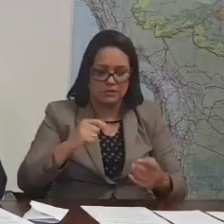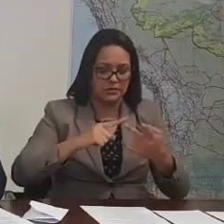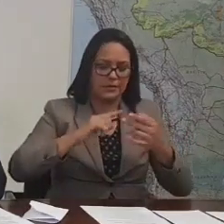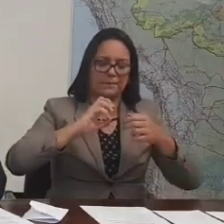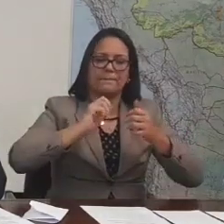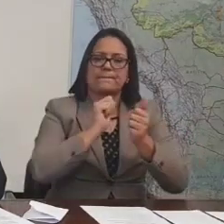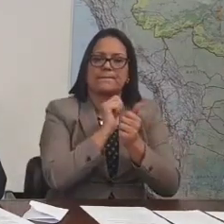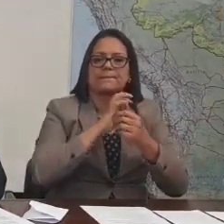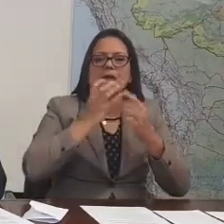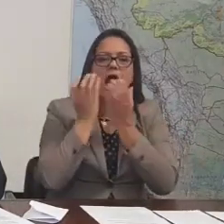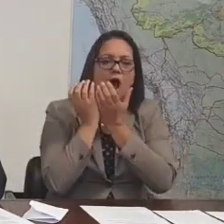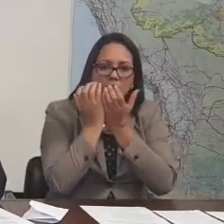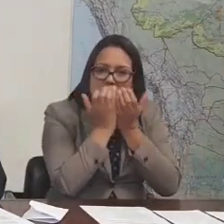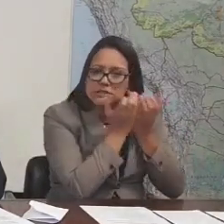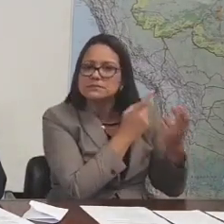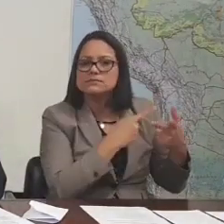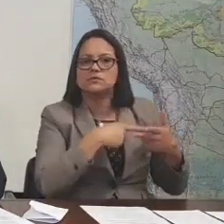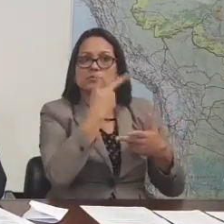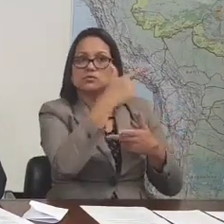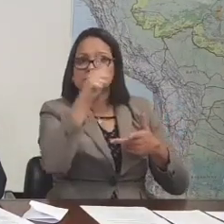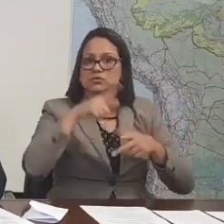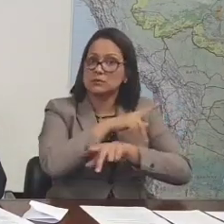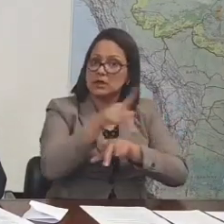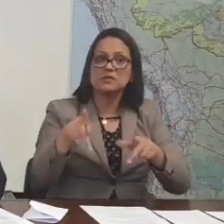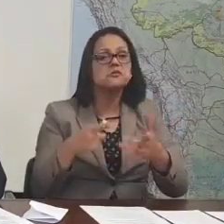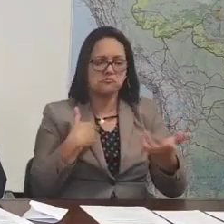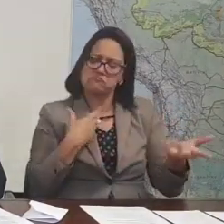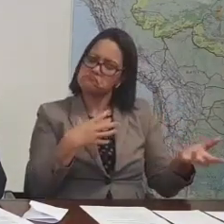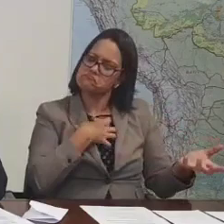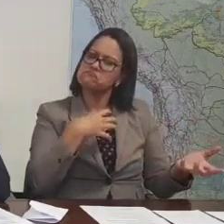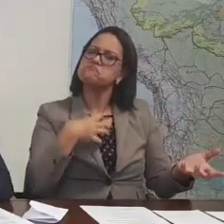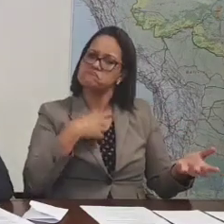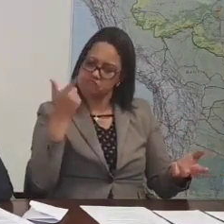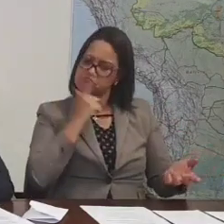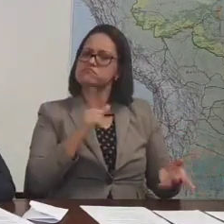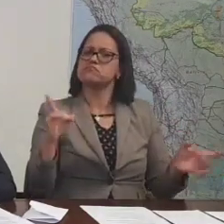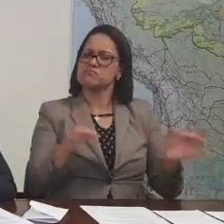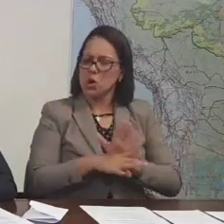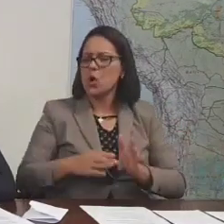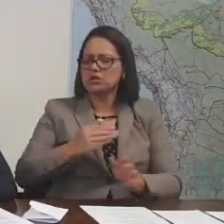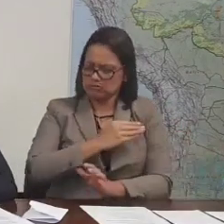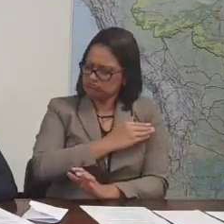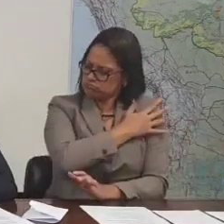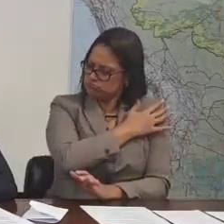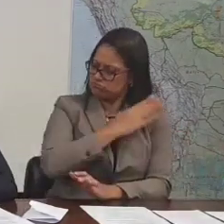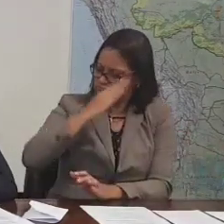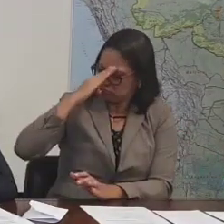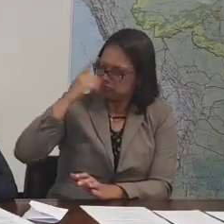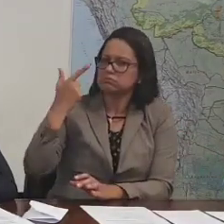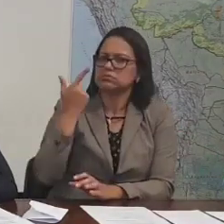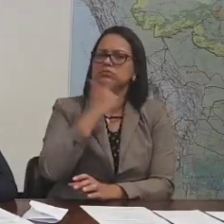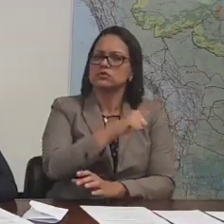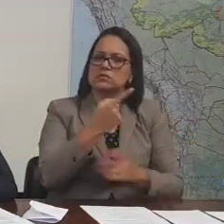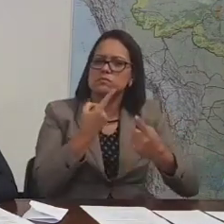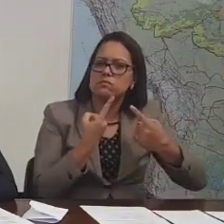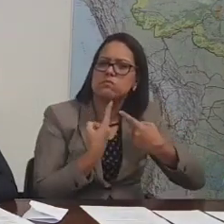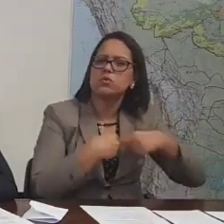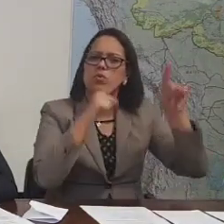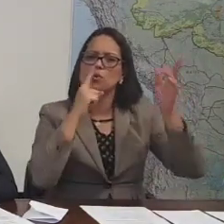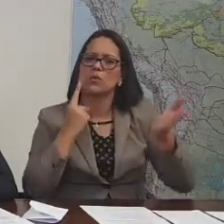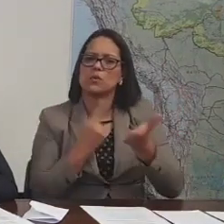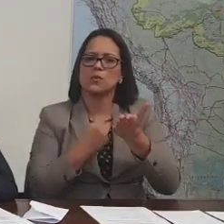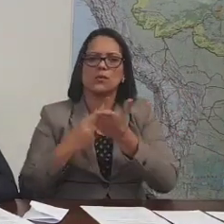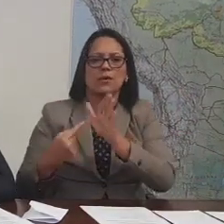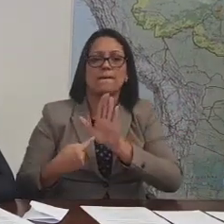Então, eu acho que a missão foi cumprida, capitão, a missão foi cumprida. Nós conseguimos alavancar muito,